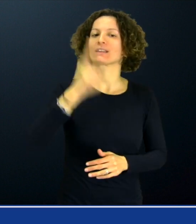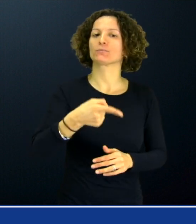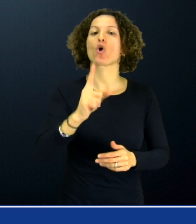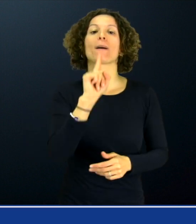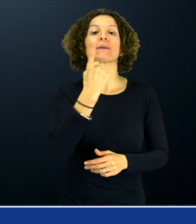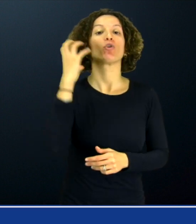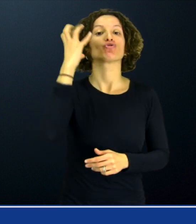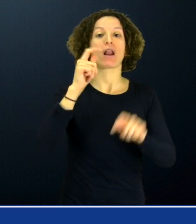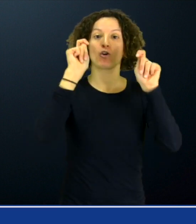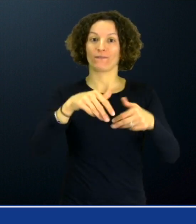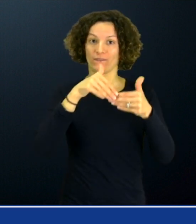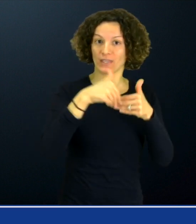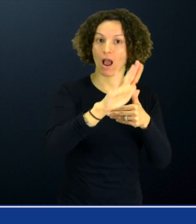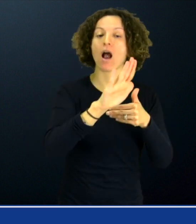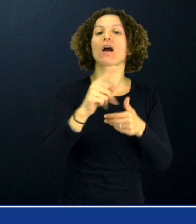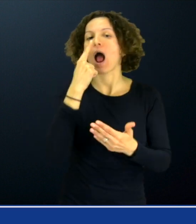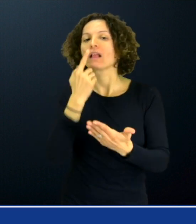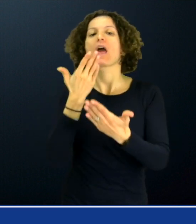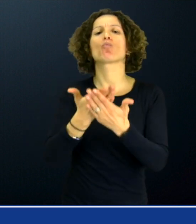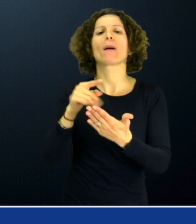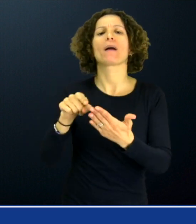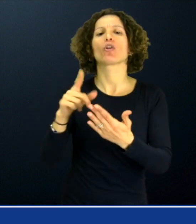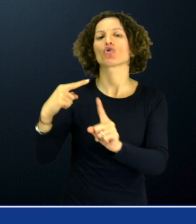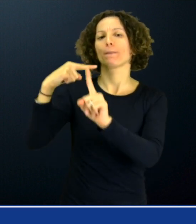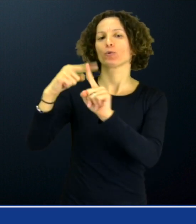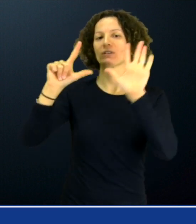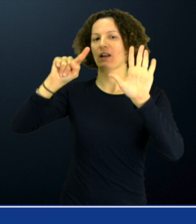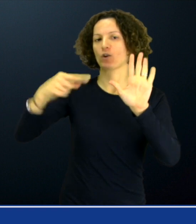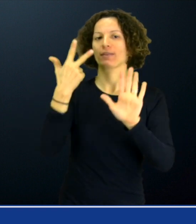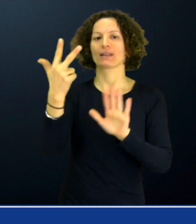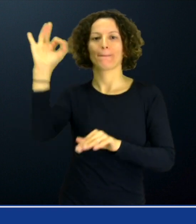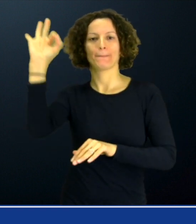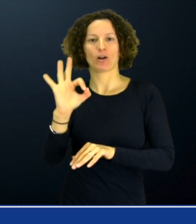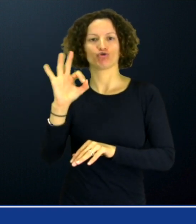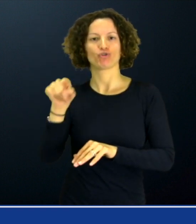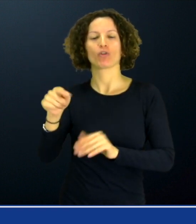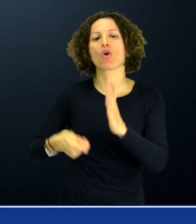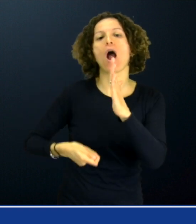gennaio, un adeguamento pari a più 7,3% delle pensioni dei cittadini.